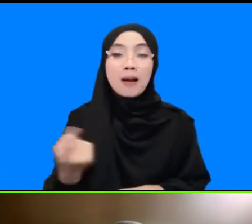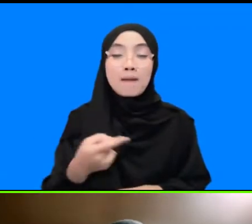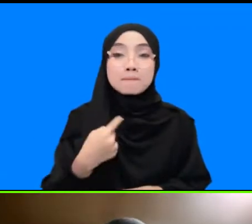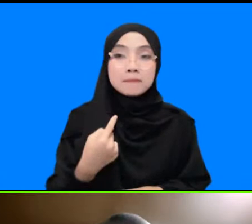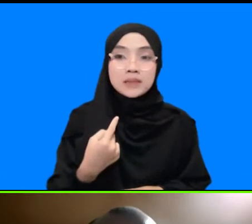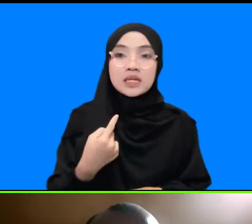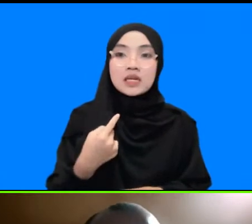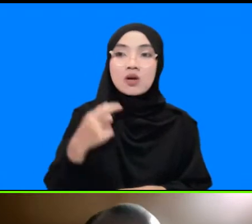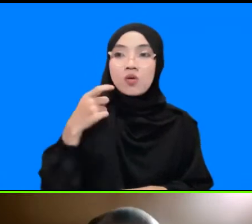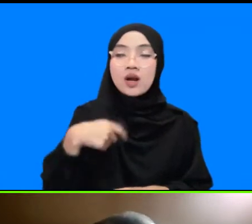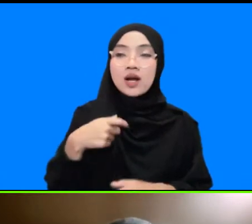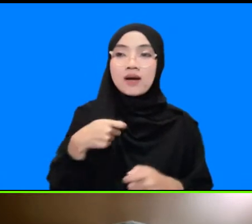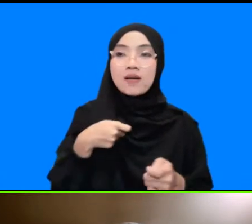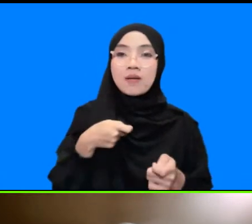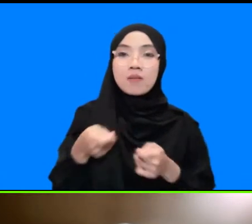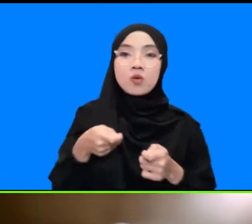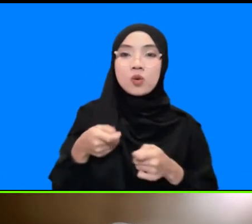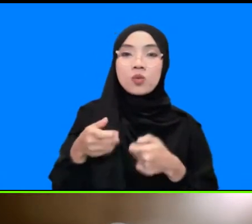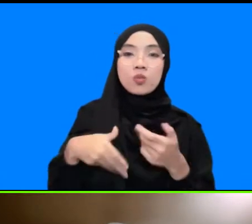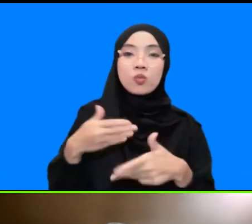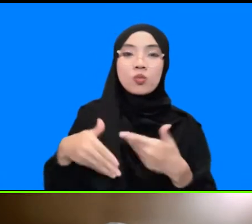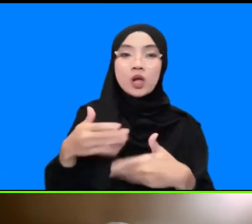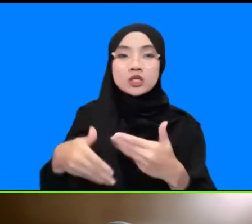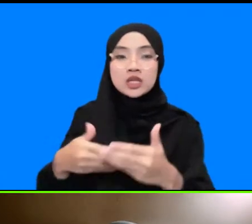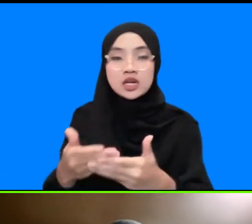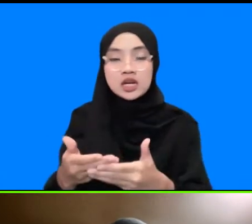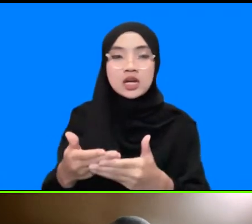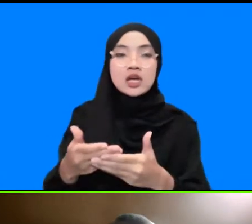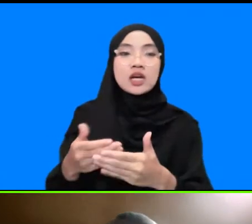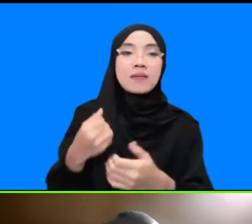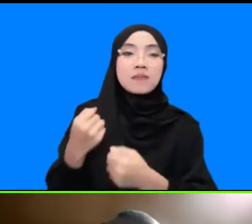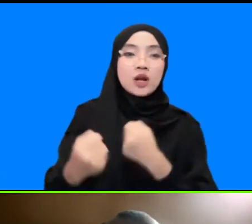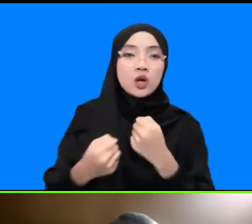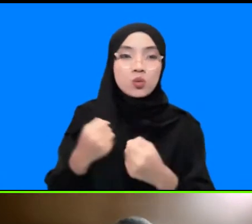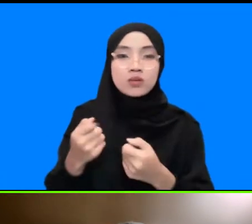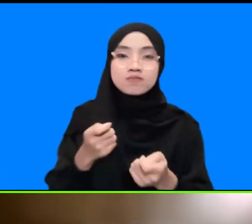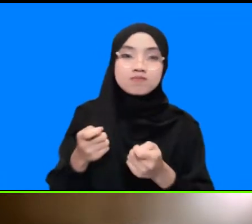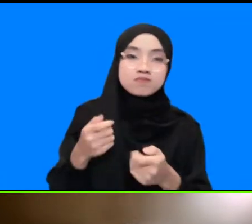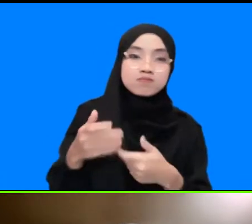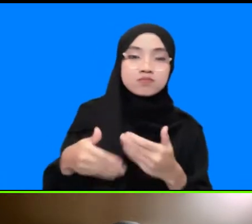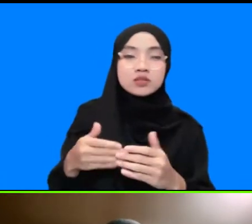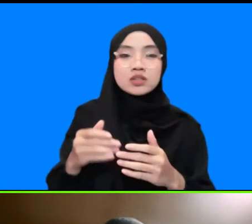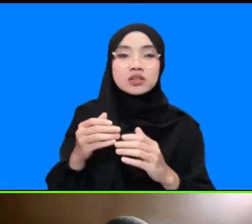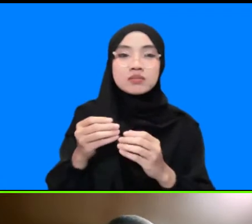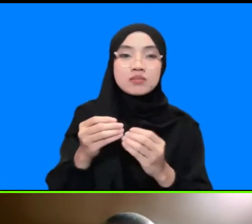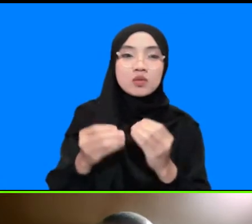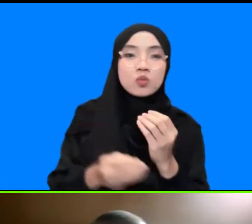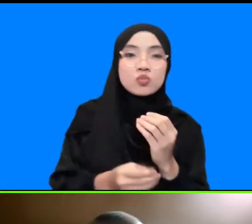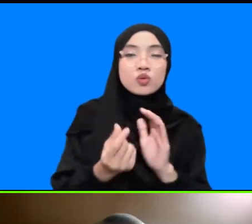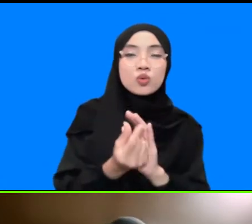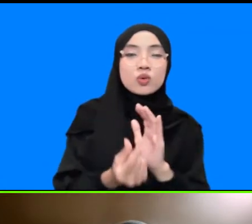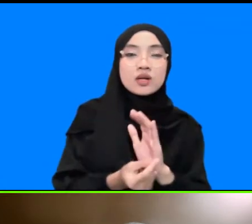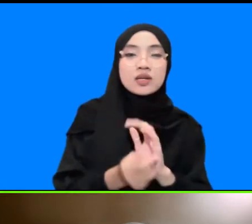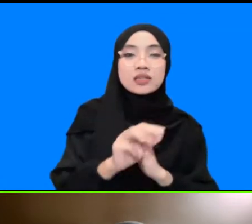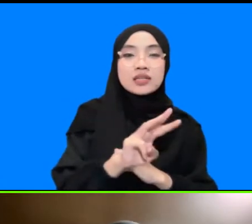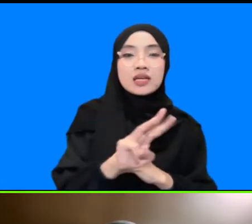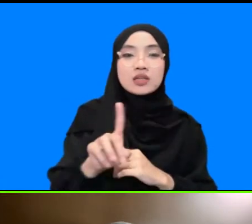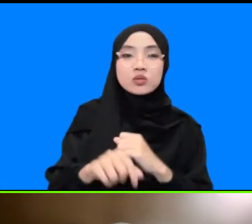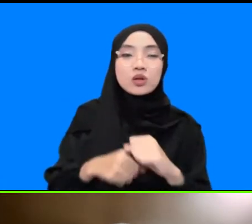operator pelaksana sebagai operator pelaksana yang dibawah undang-undang nomor 31 tahun 2009